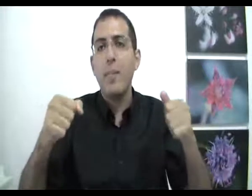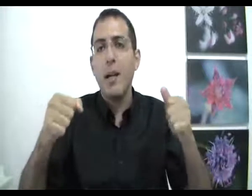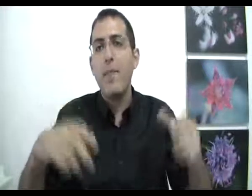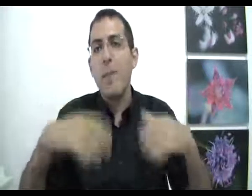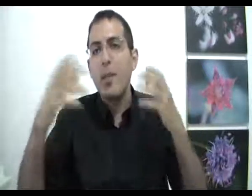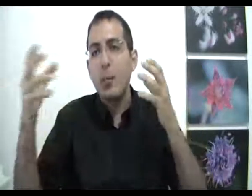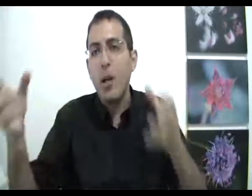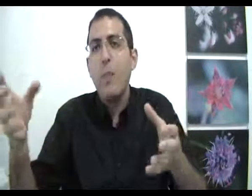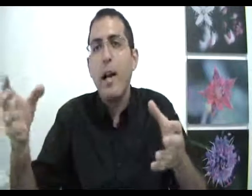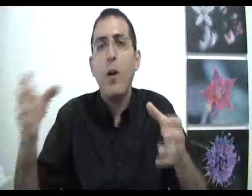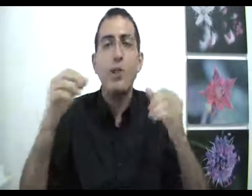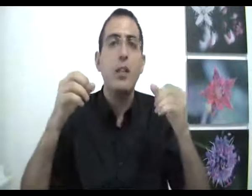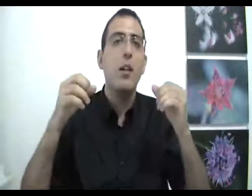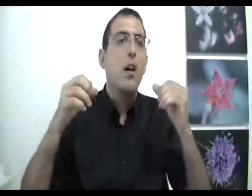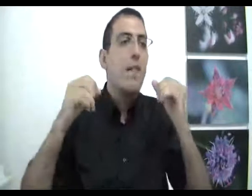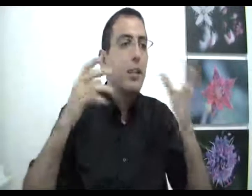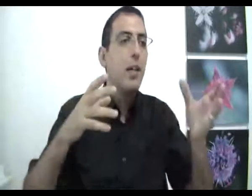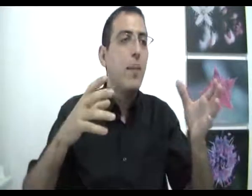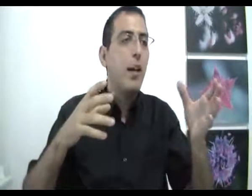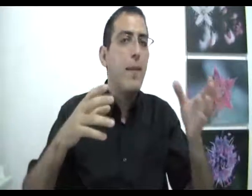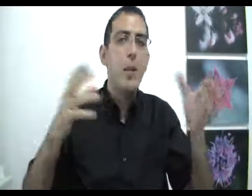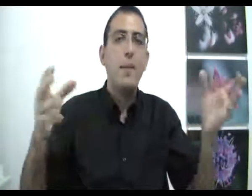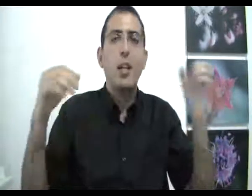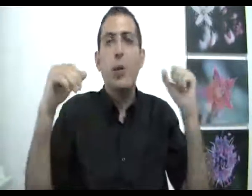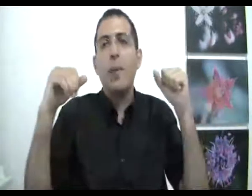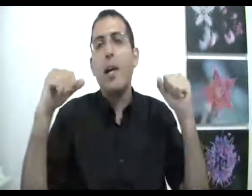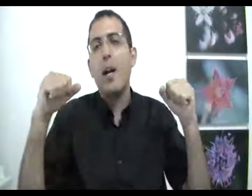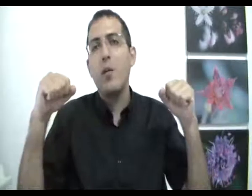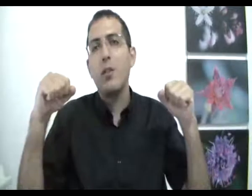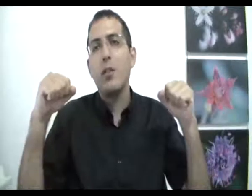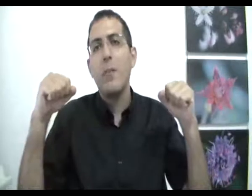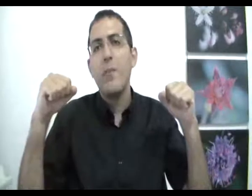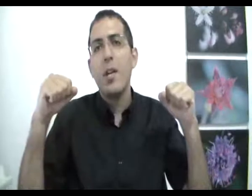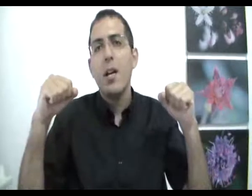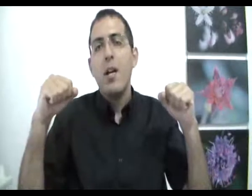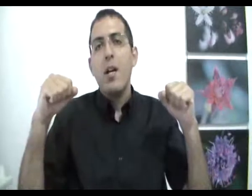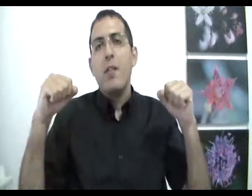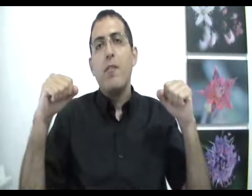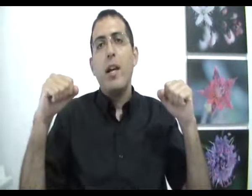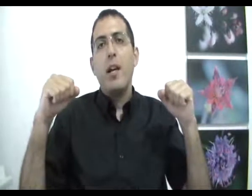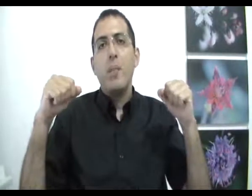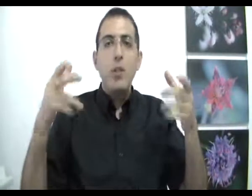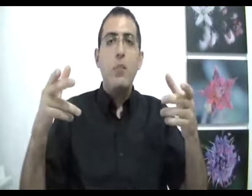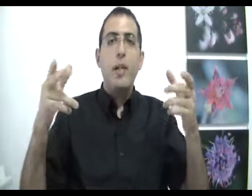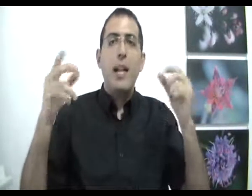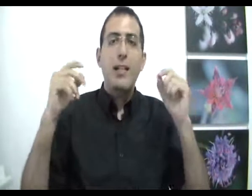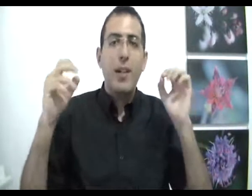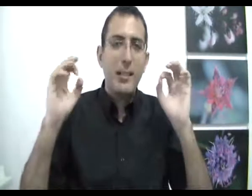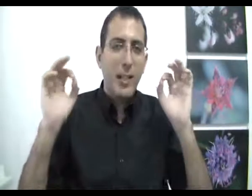בחיים שבהם אתה בוחר בחירה חופשית ויש מקרים בחיים שאתה לא בוחר בחירה חופשית ומי שהתבונן על הדבר הזה